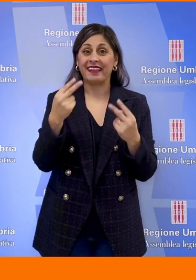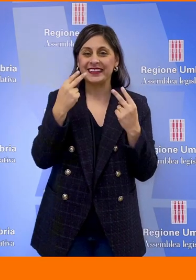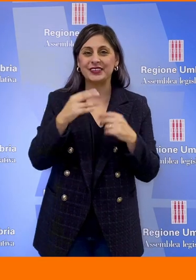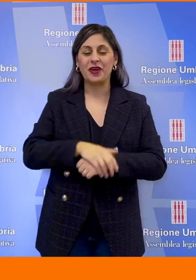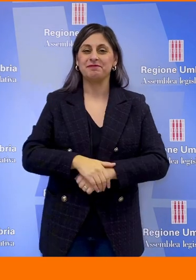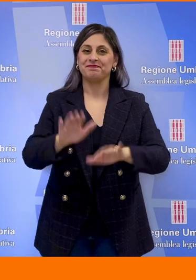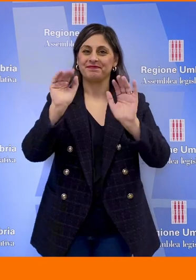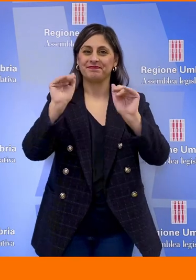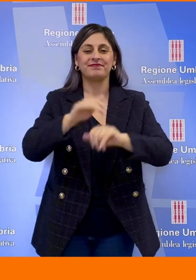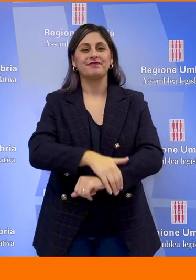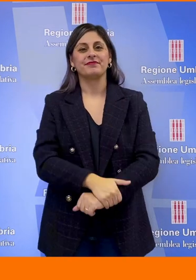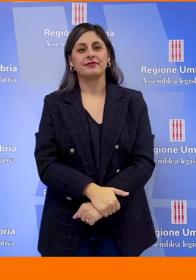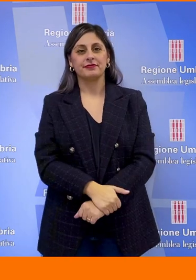per la vostra attenzione e arrivederci